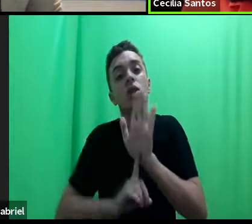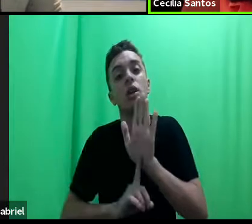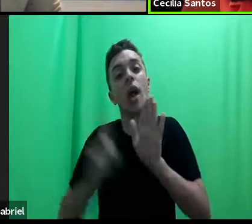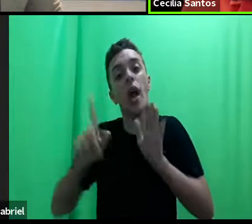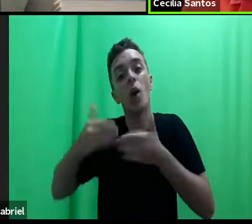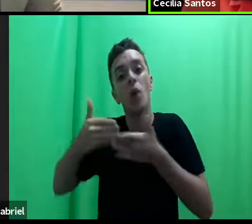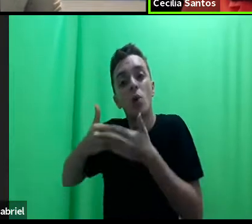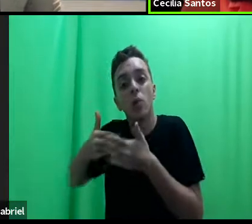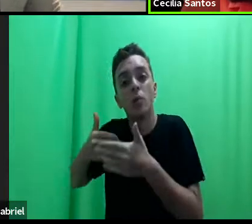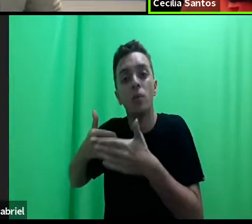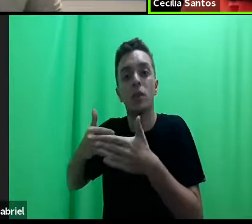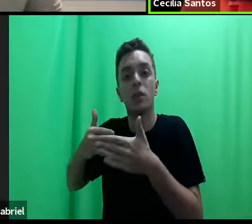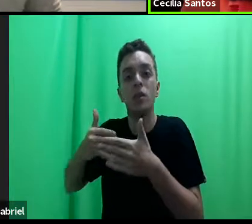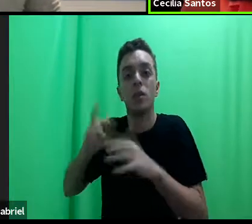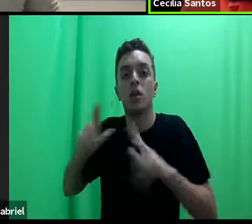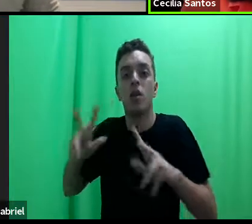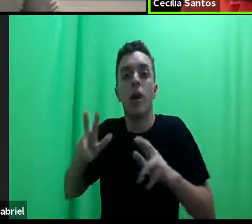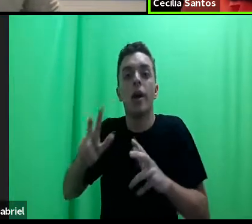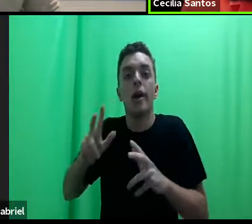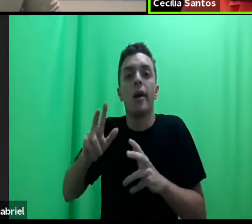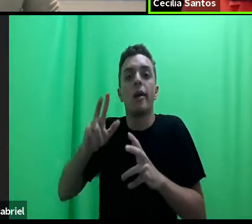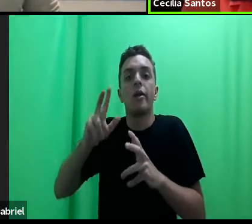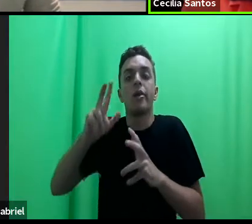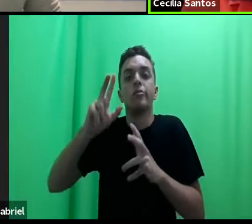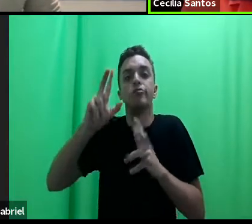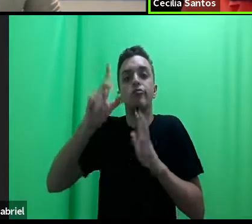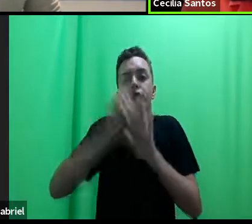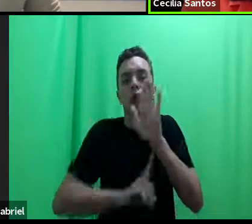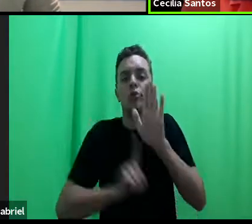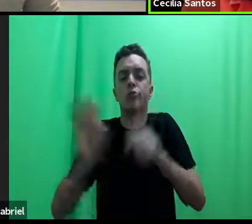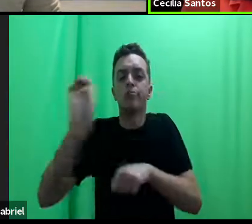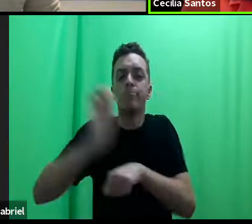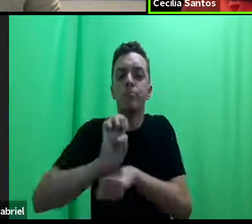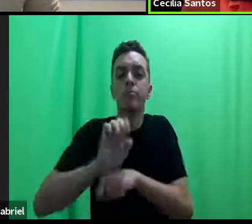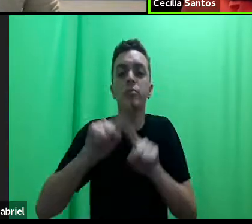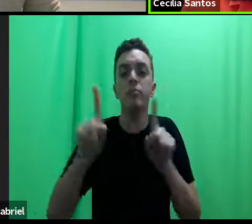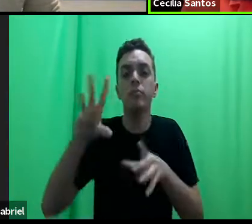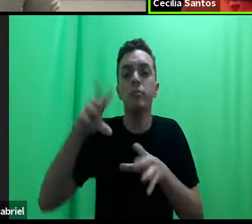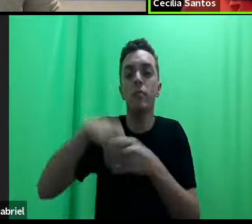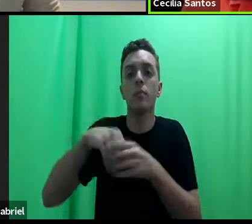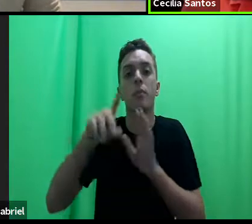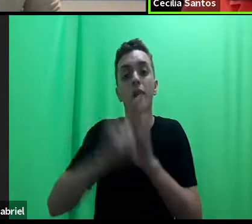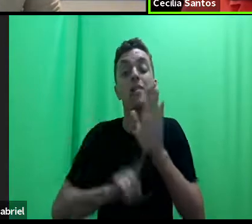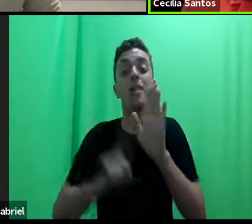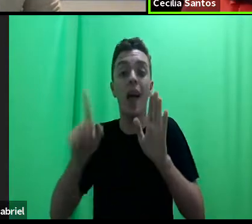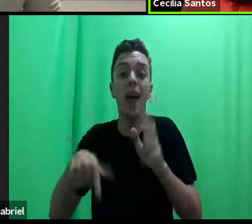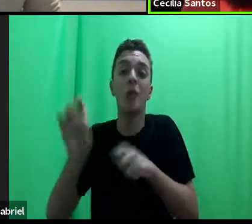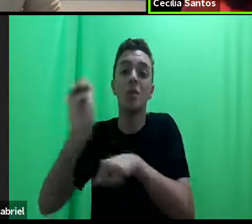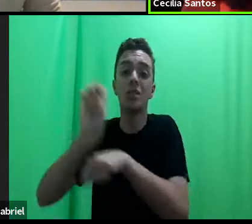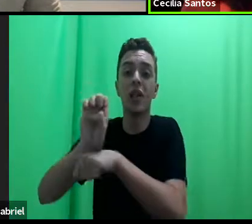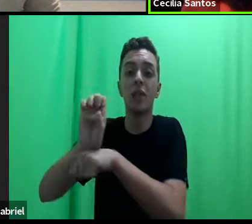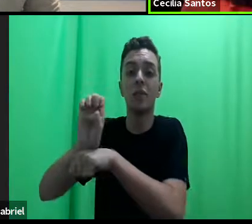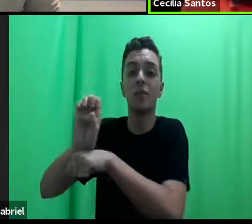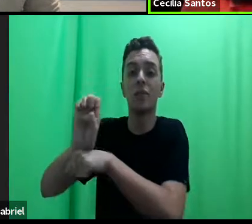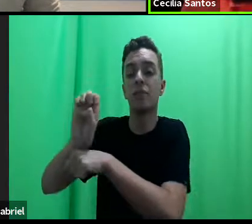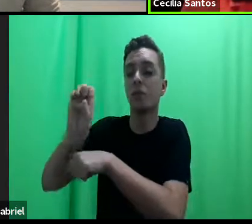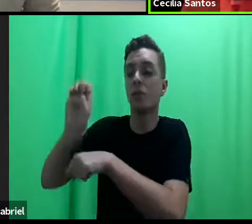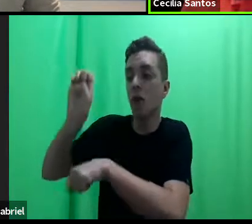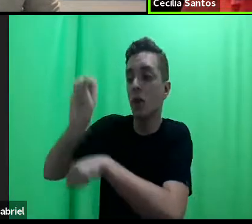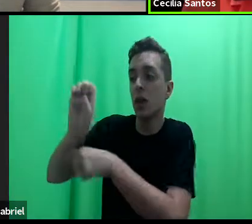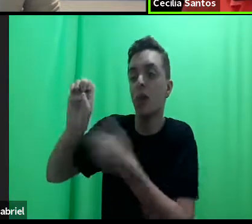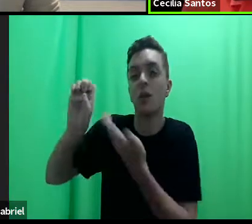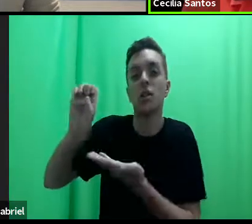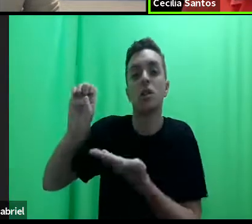é o direito do Estado, mas, no direito, é o Estado, é o Estado, o, tem o